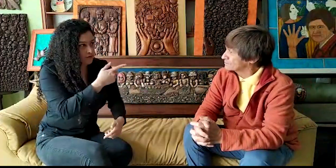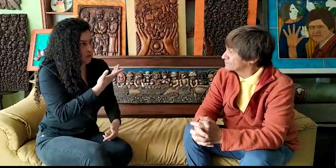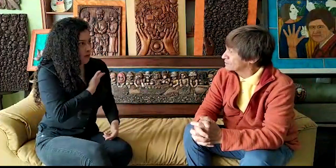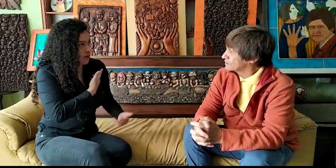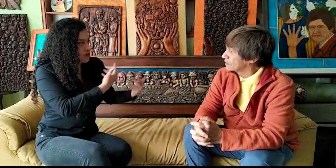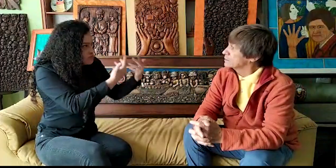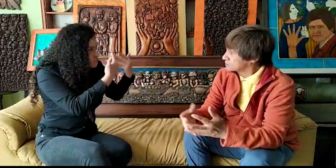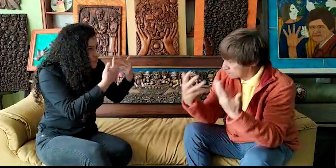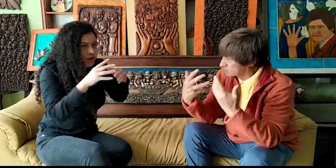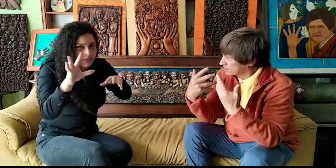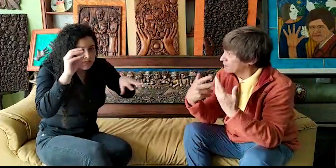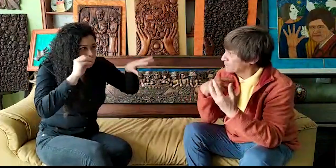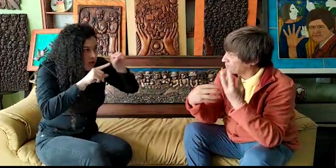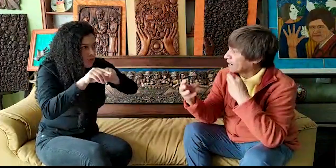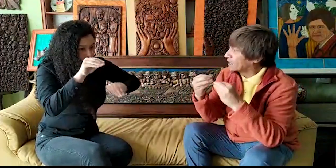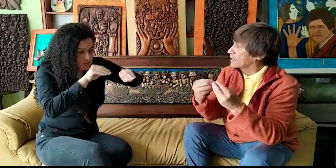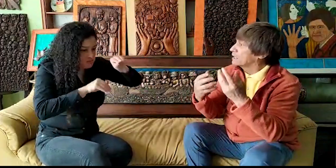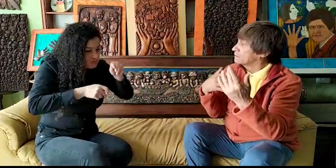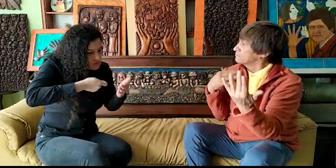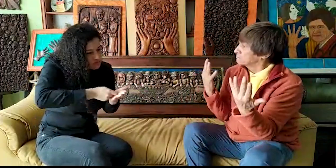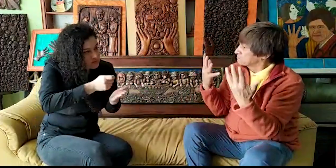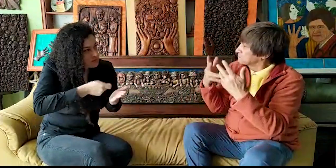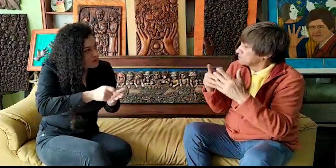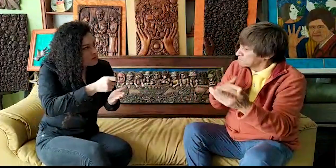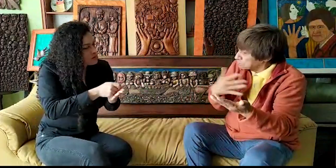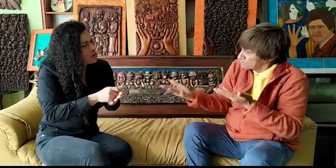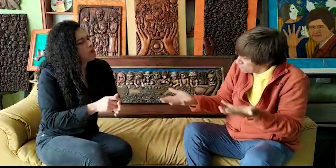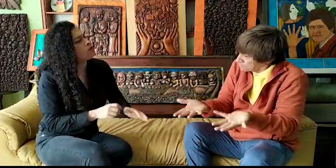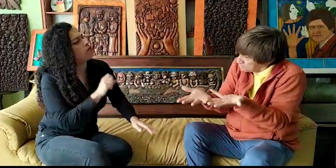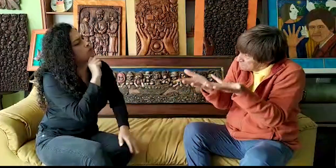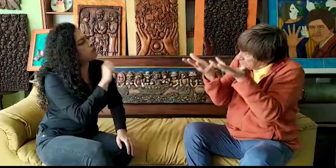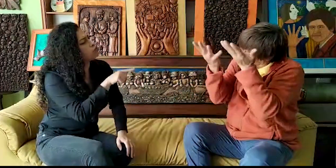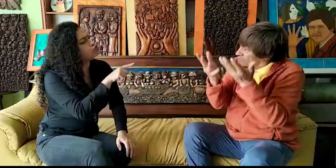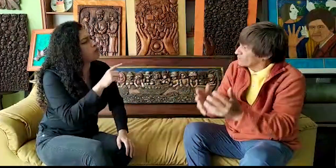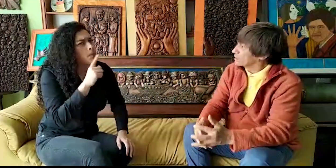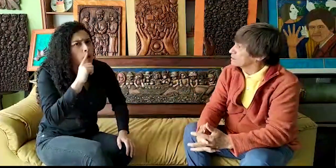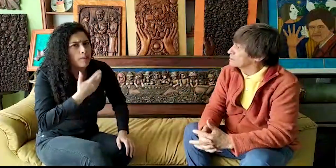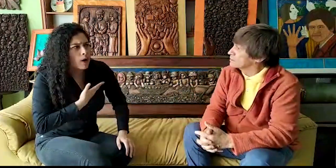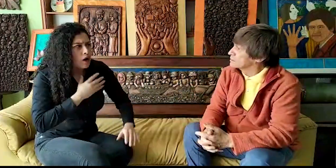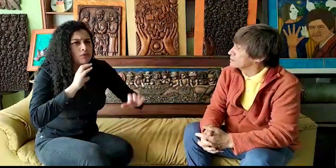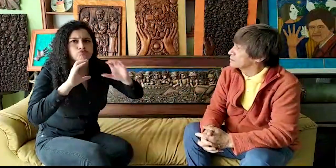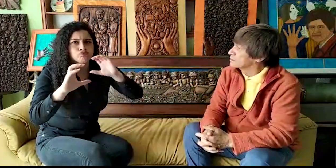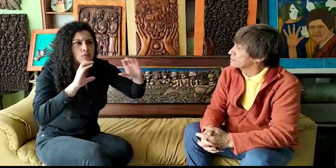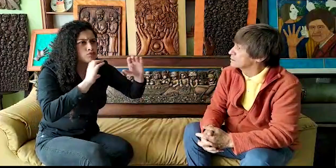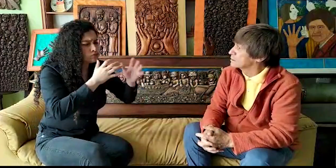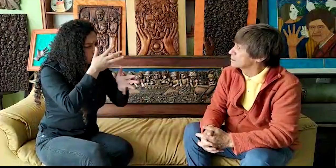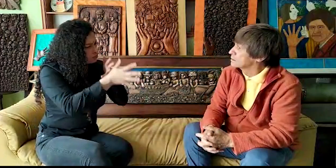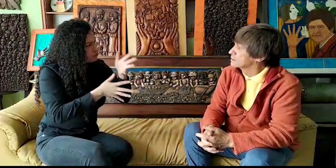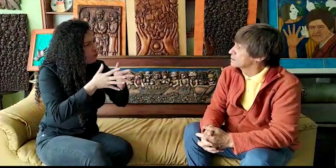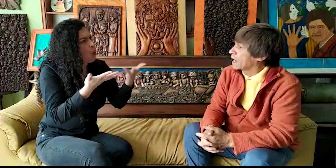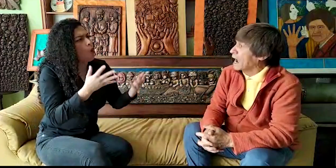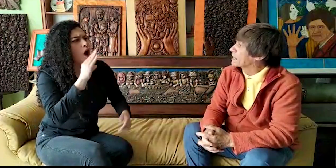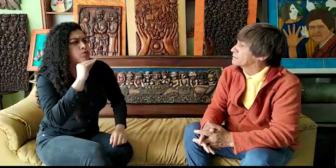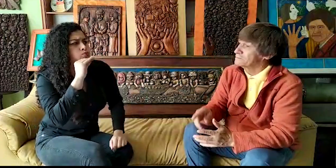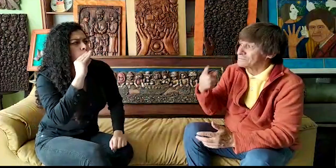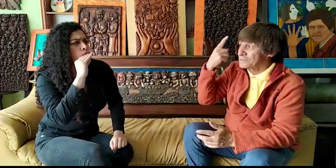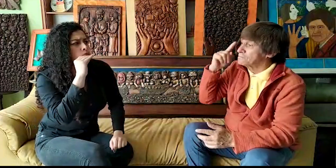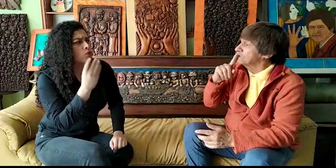padre te enseñó? ¿Tu mamá te enseñó? ¿Pudiste aprender? Claro que sí, me apoyaron. ¿Y cómo te comunicabas con tu